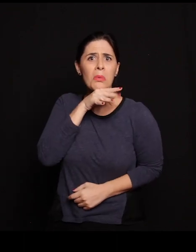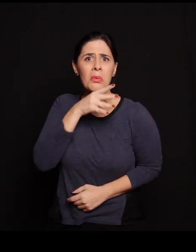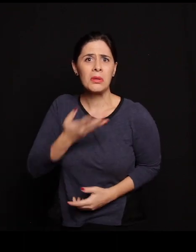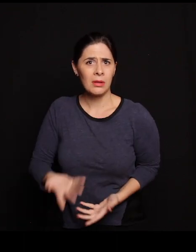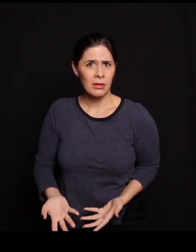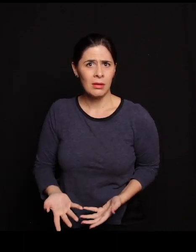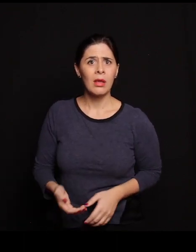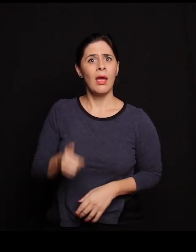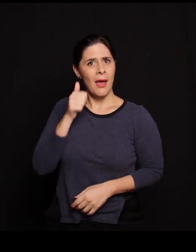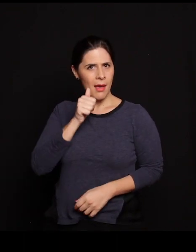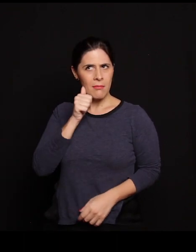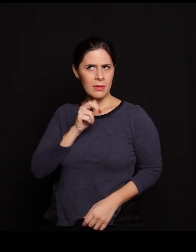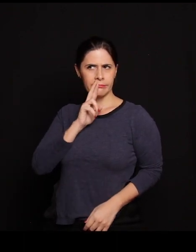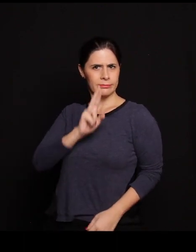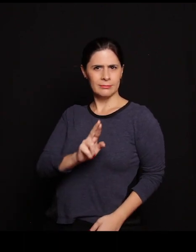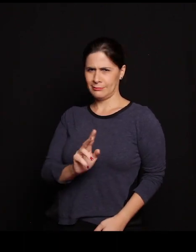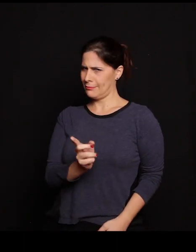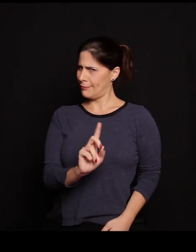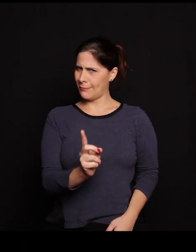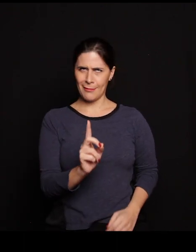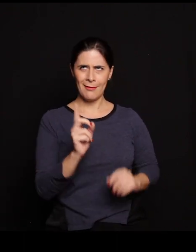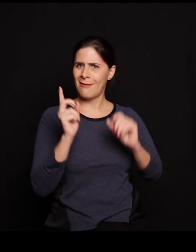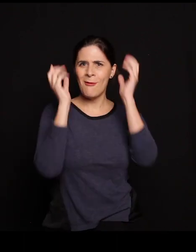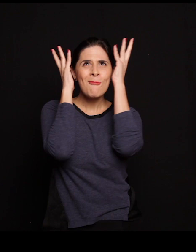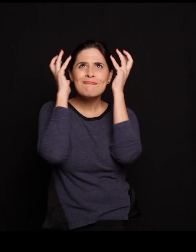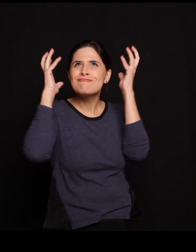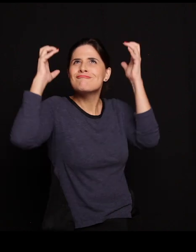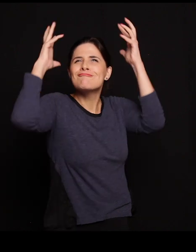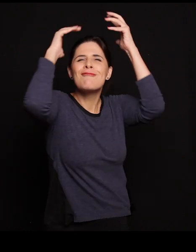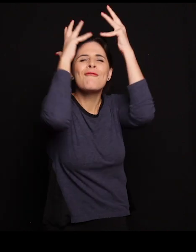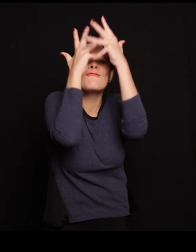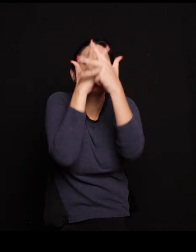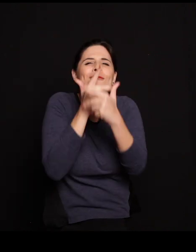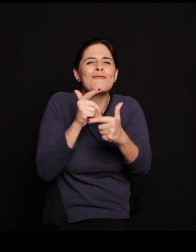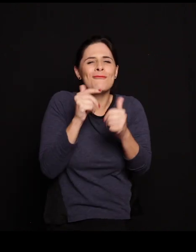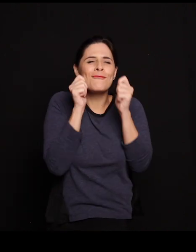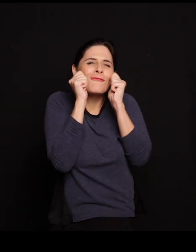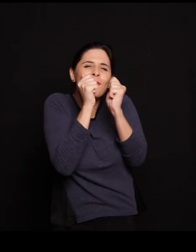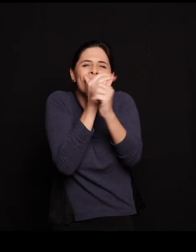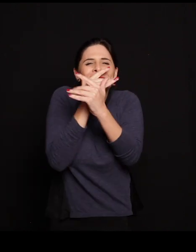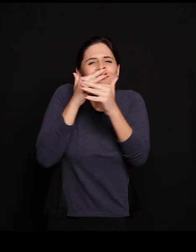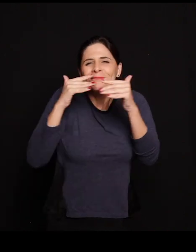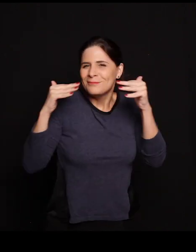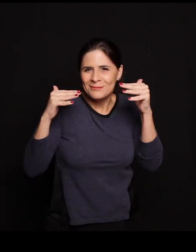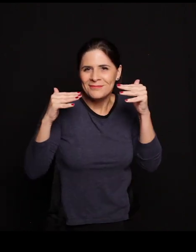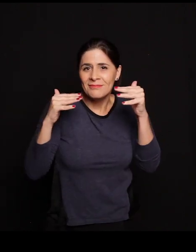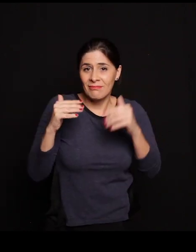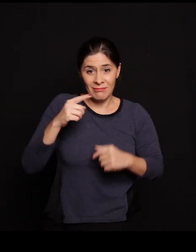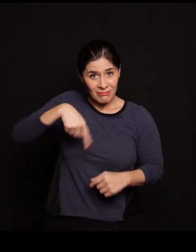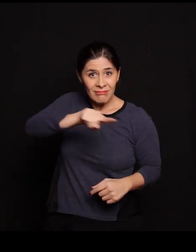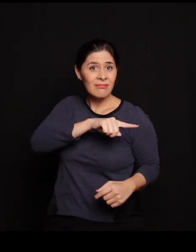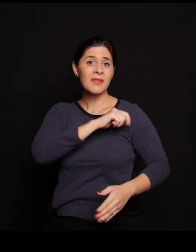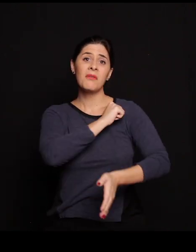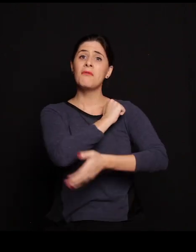cabelo dela é ruim e aí ela vai dizer que o cabelo dela não é ruim, que o cabelo dela é muito fofo, lindo e cheiroso e